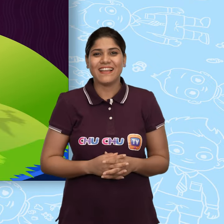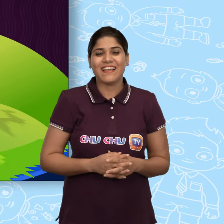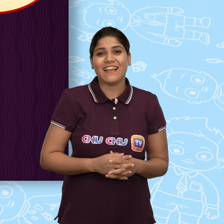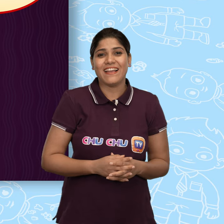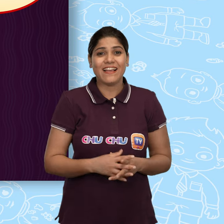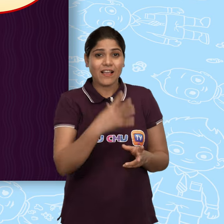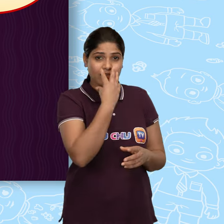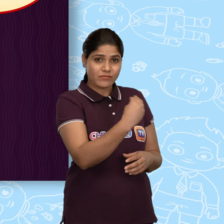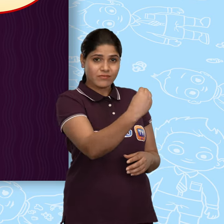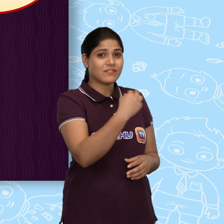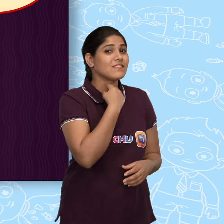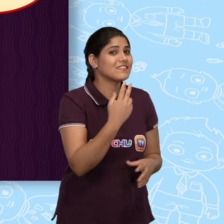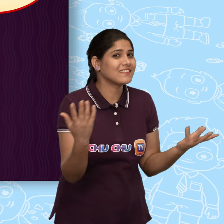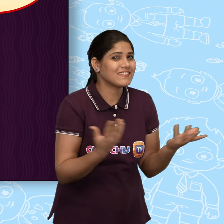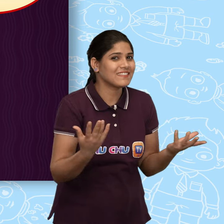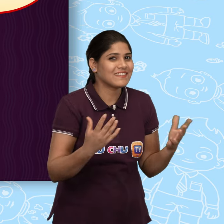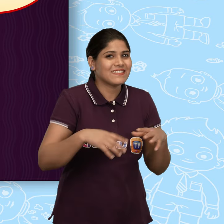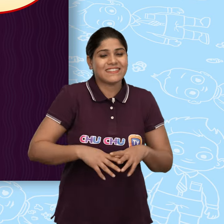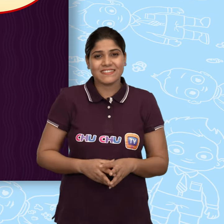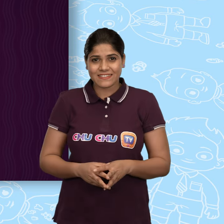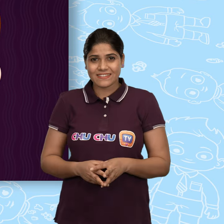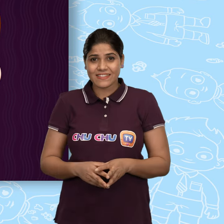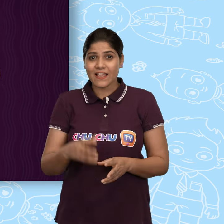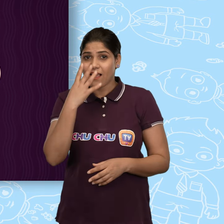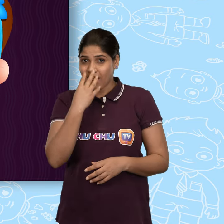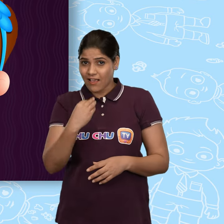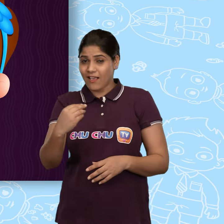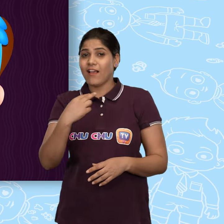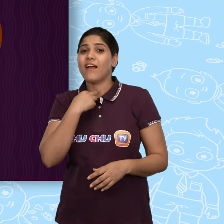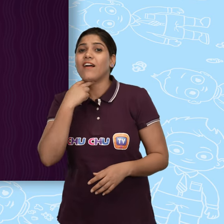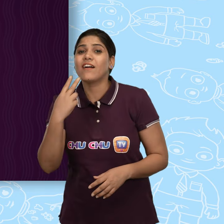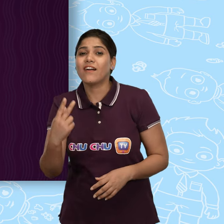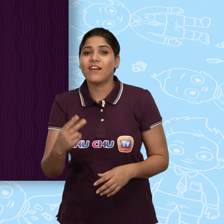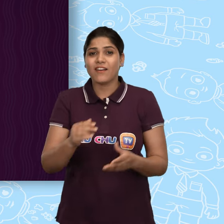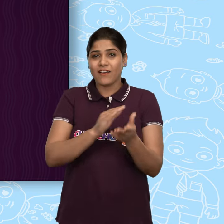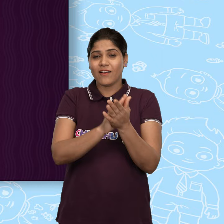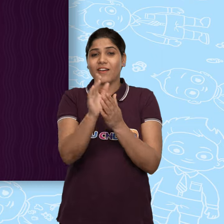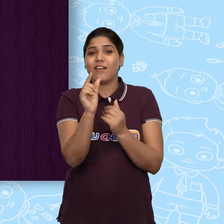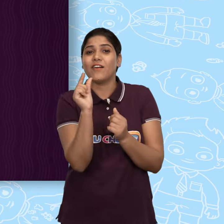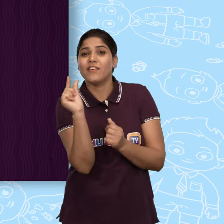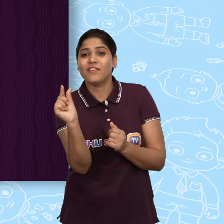लोम्री कैसे बोलती है लोम्री करती है हूँ